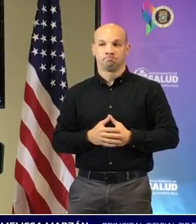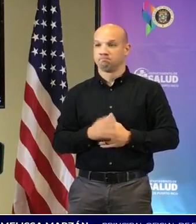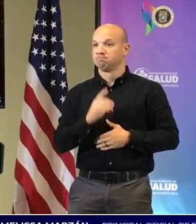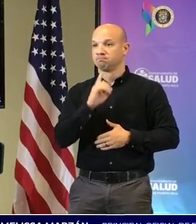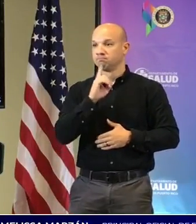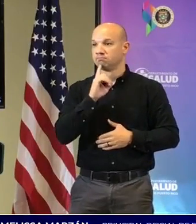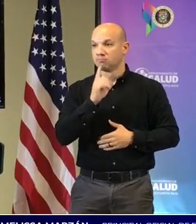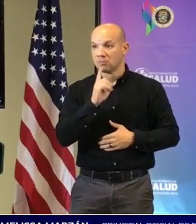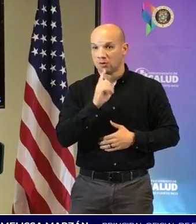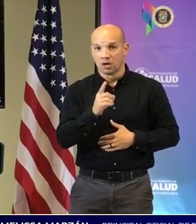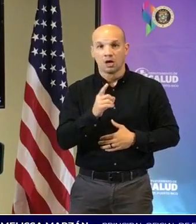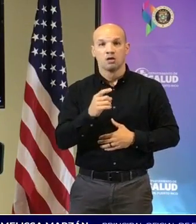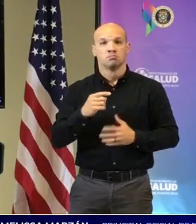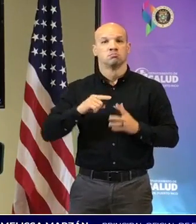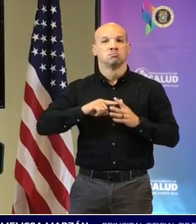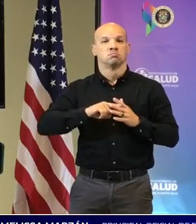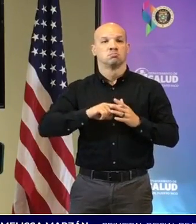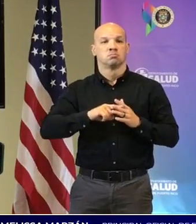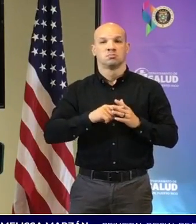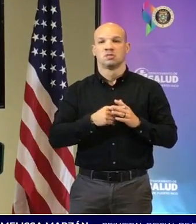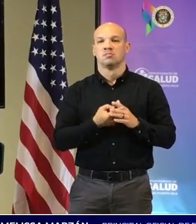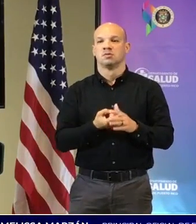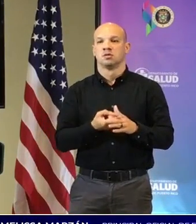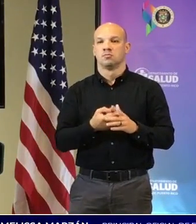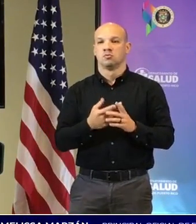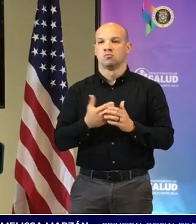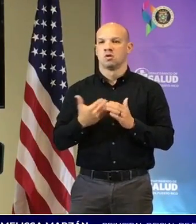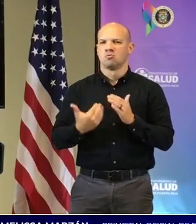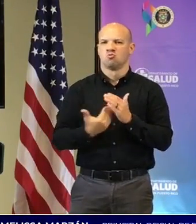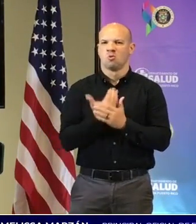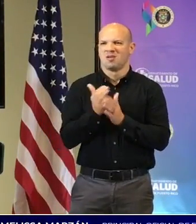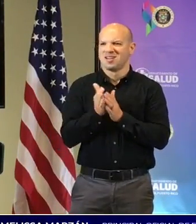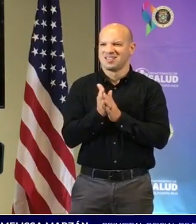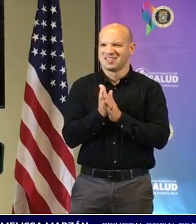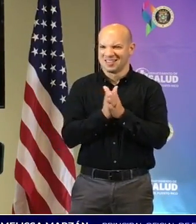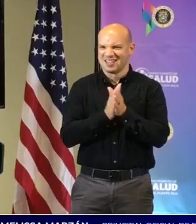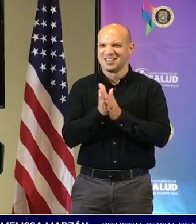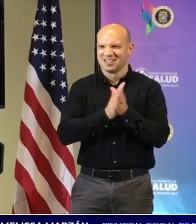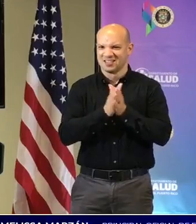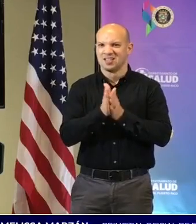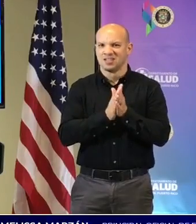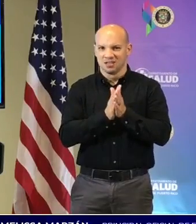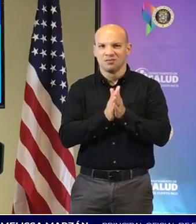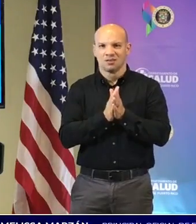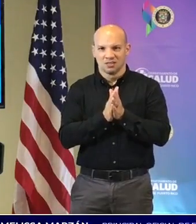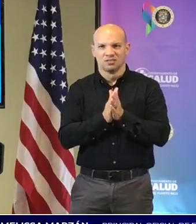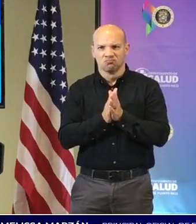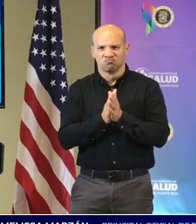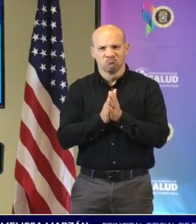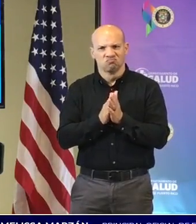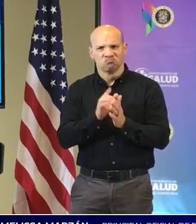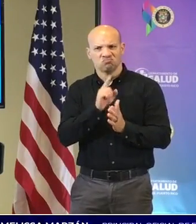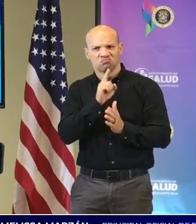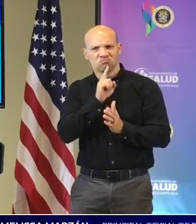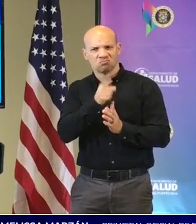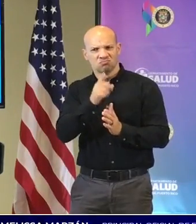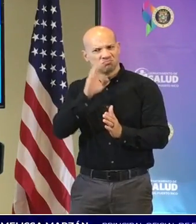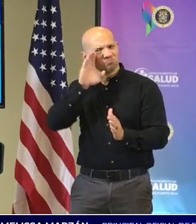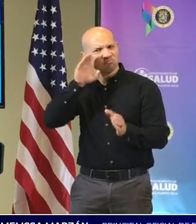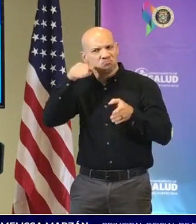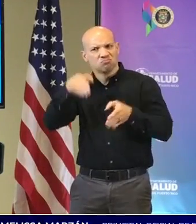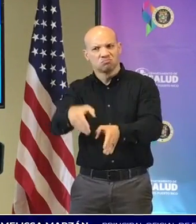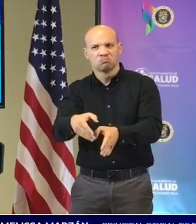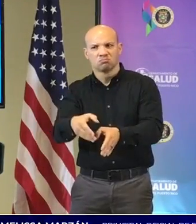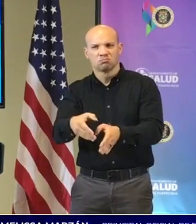Ciertamente comenzamos una iniciativa bastante comprensiva sobre lo que es el asunto de